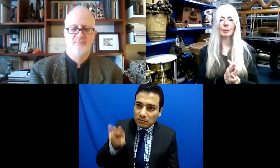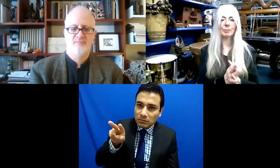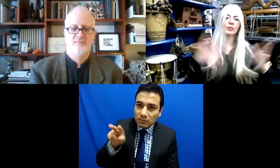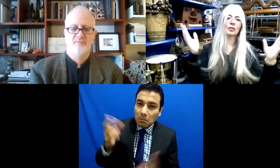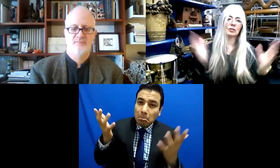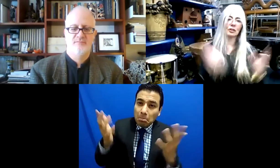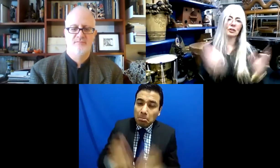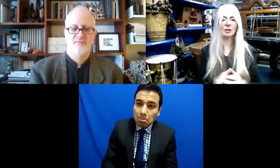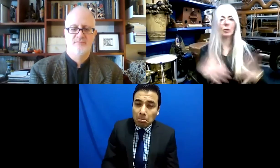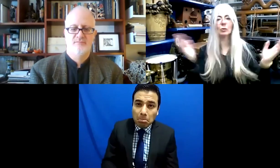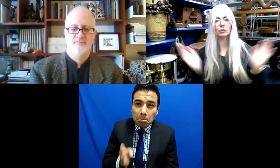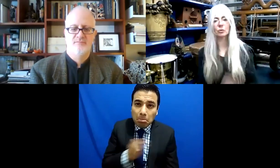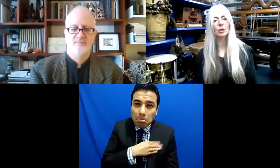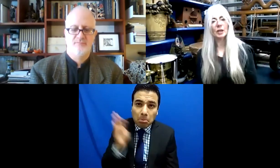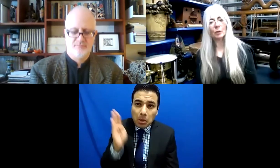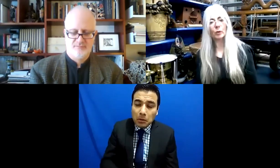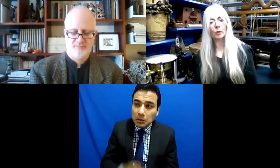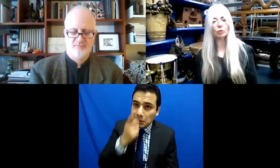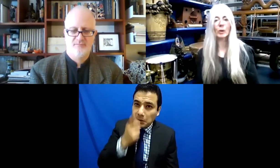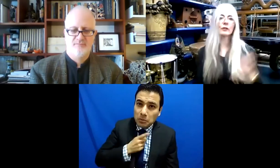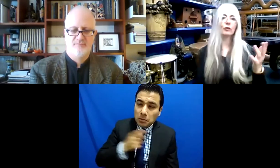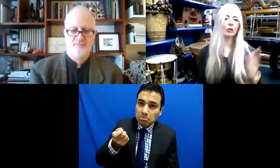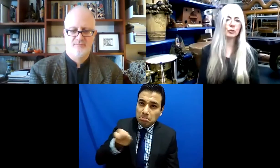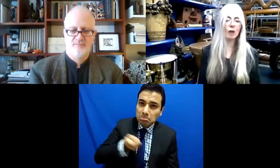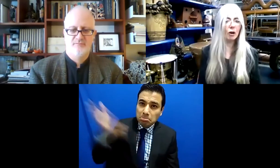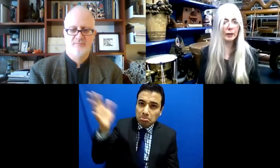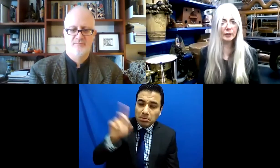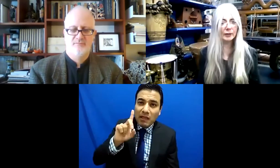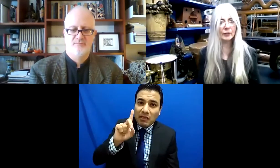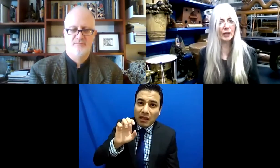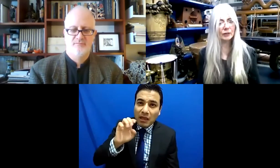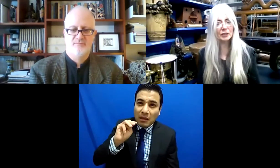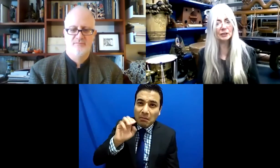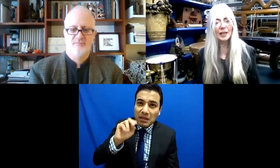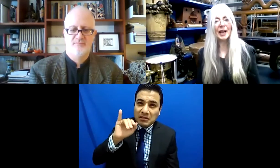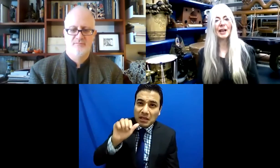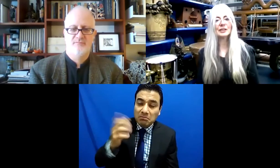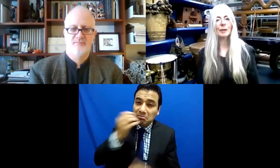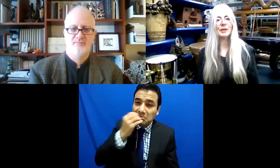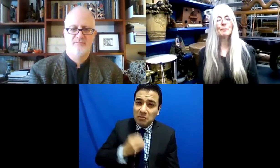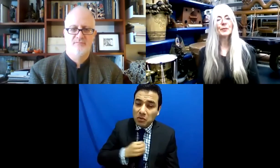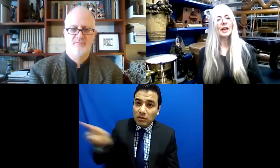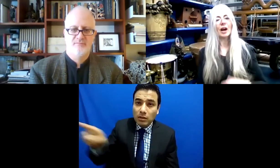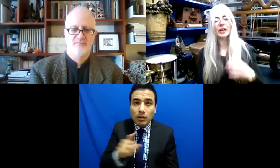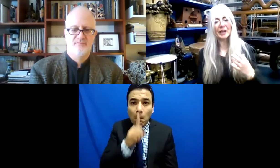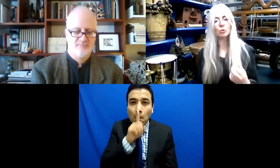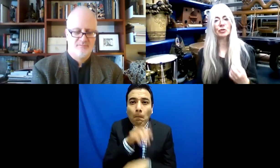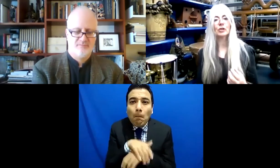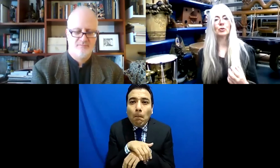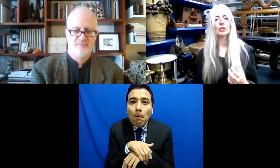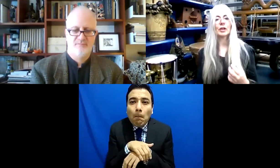bueno, todos tienen demencia, son pasivos y esperemos a que se mueran. No.